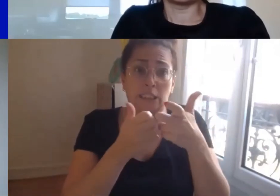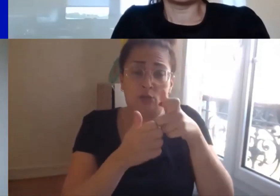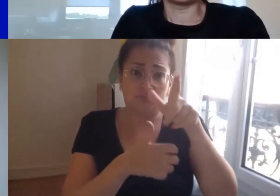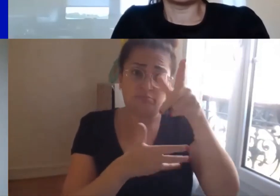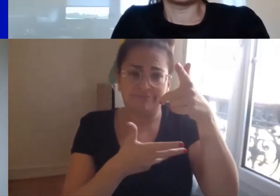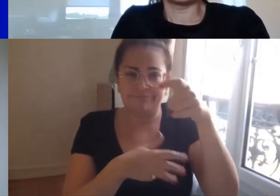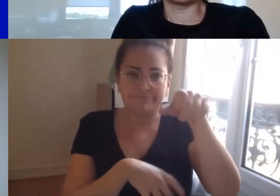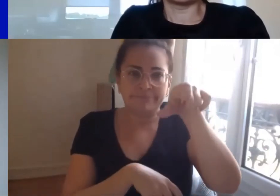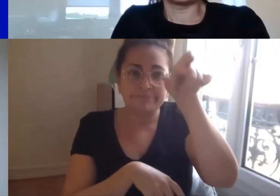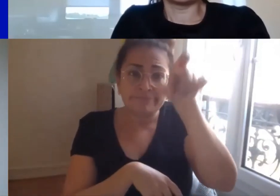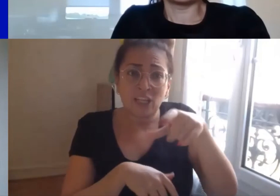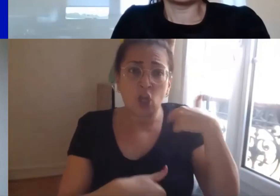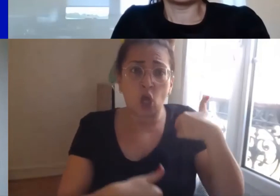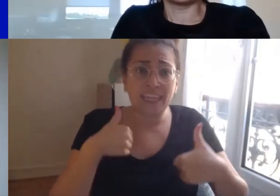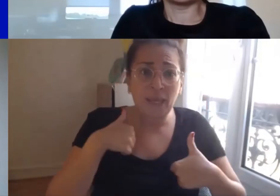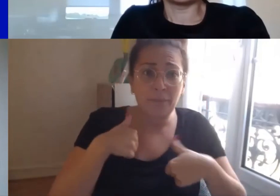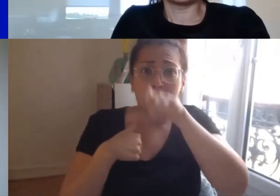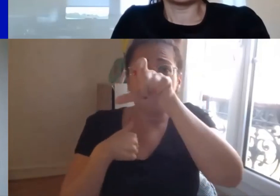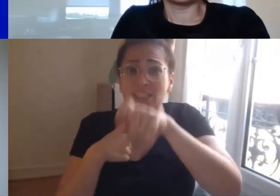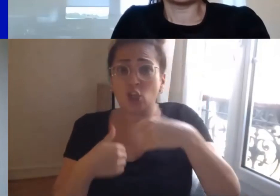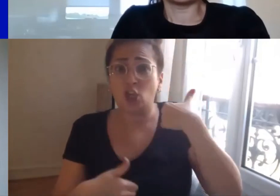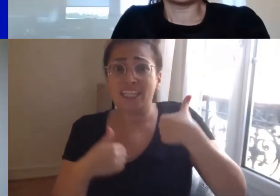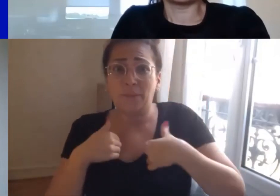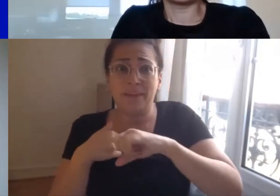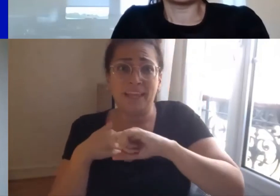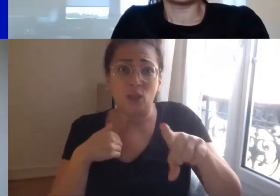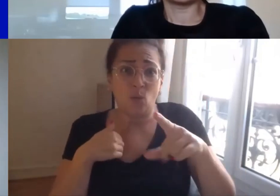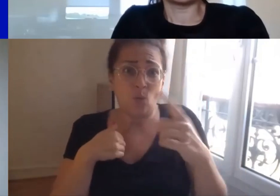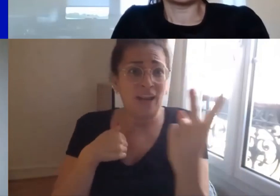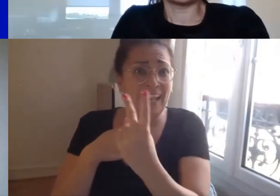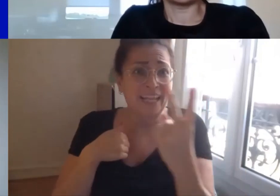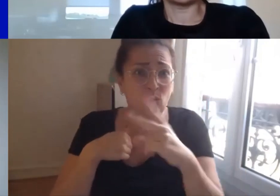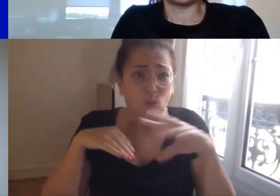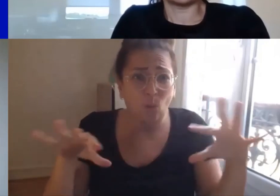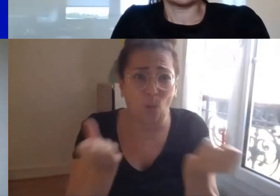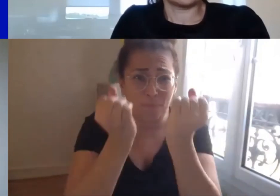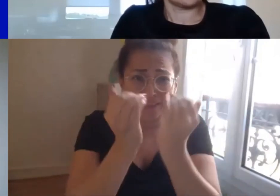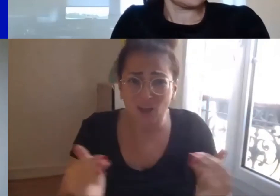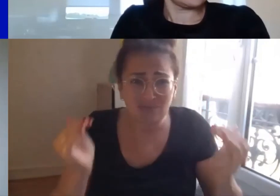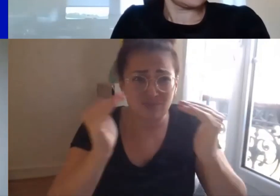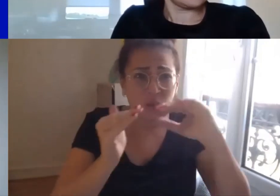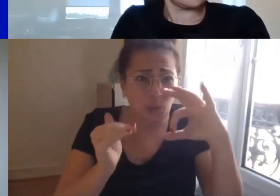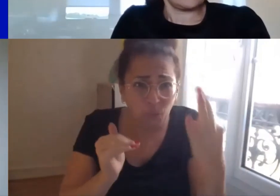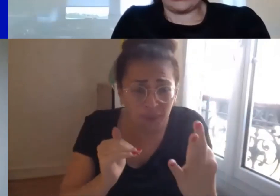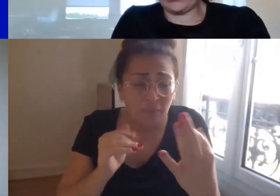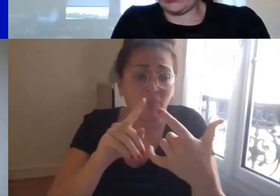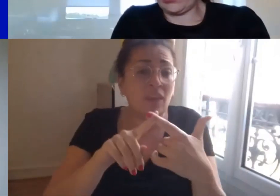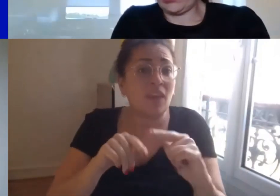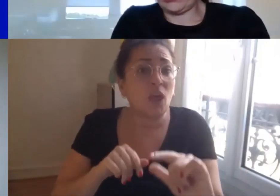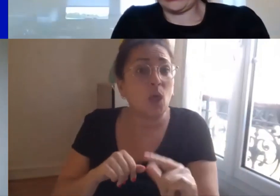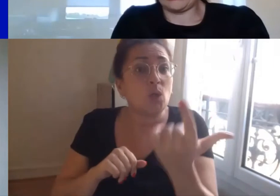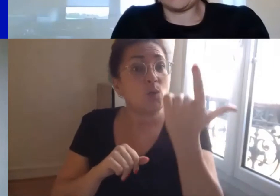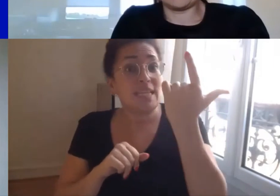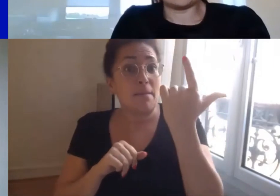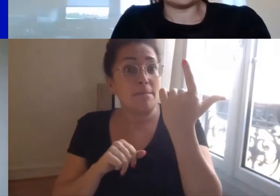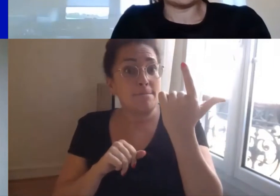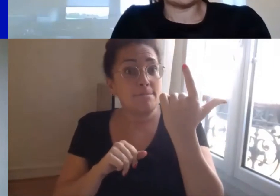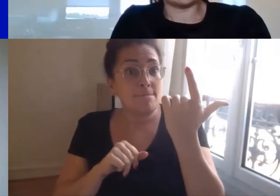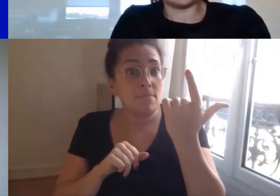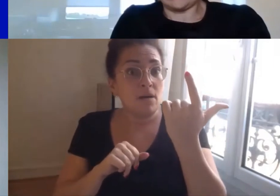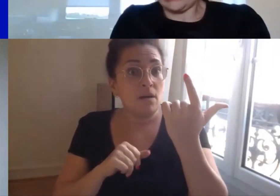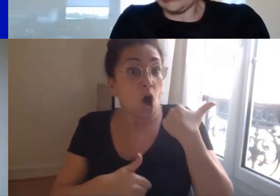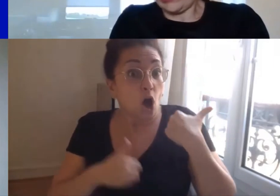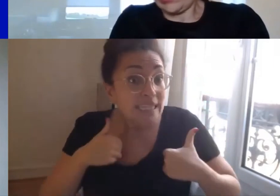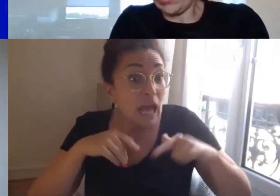qu'une personne non handicapée une personne valide mais où elle est recherchée en raison de son handicap nous le savons